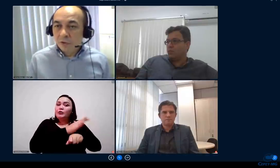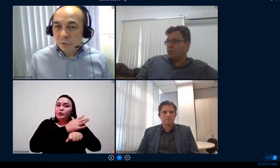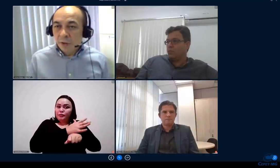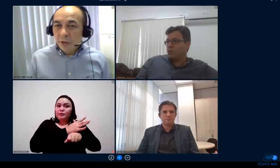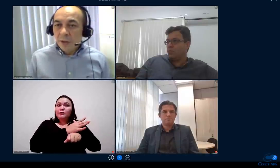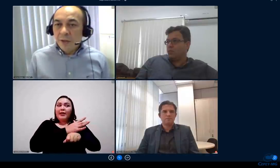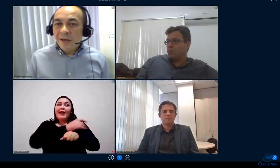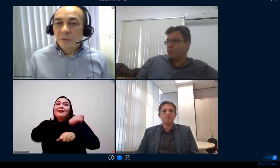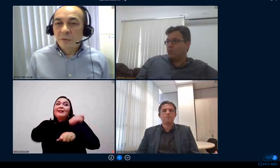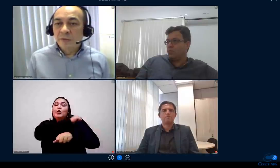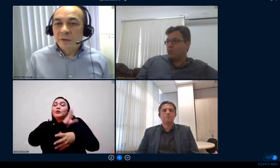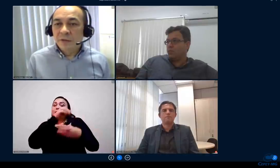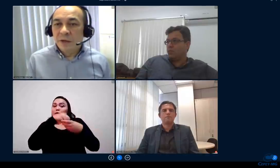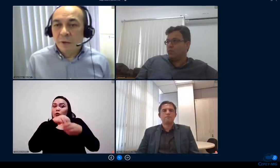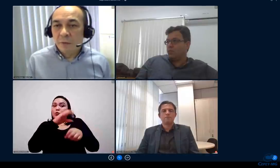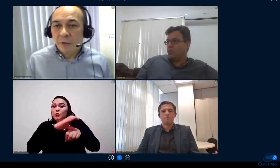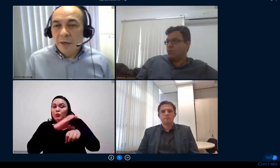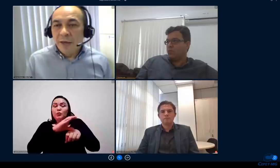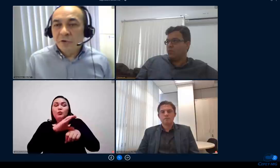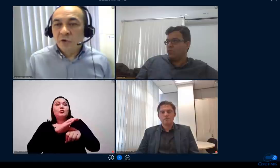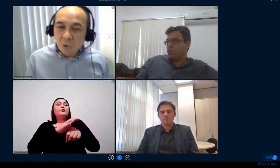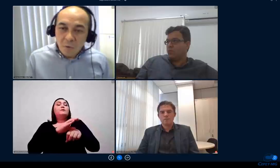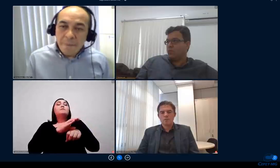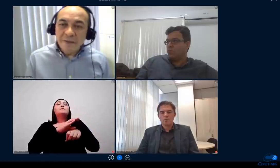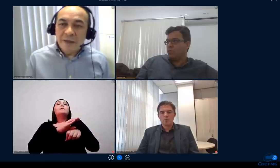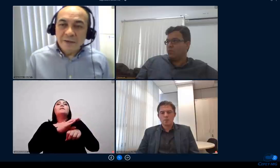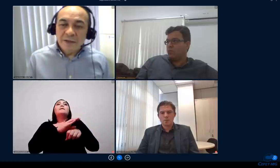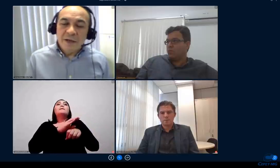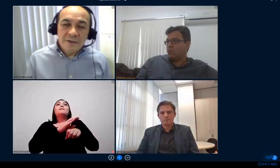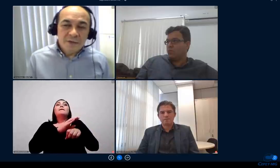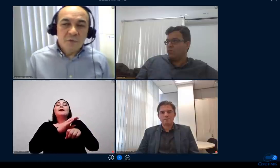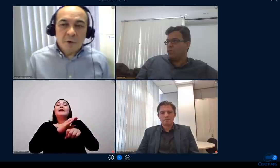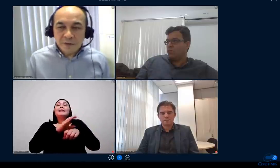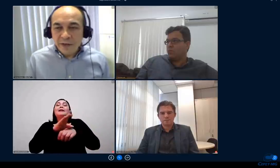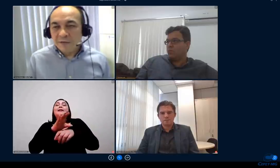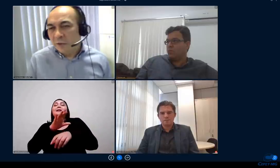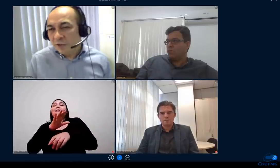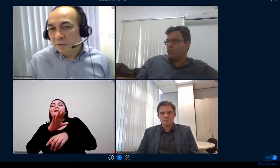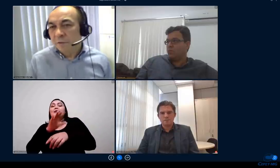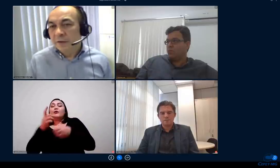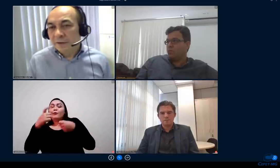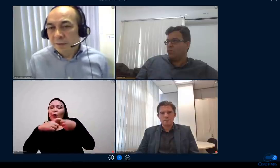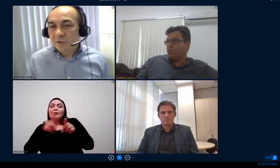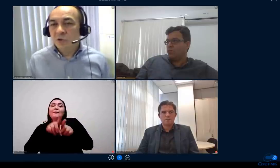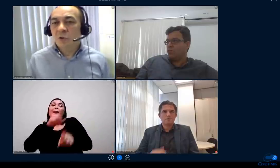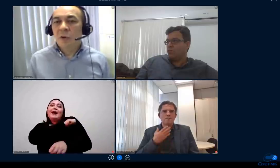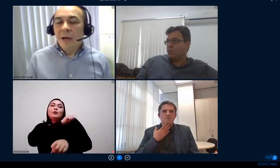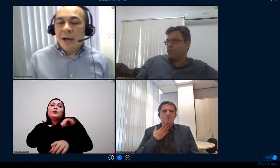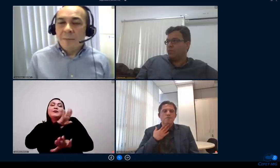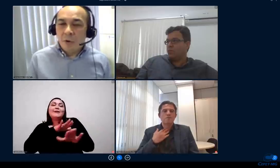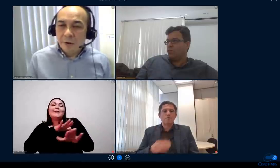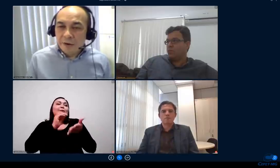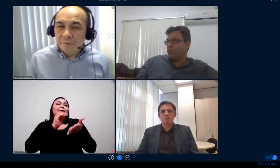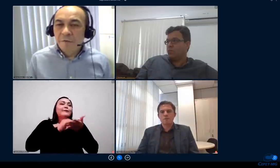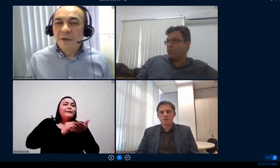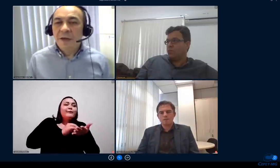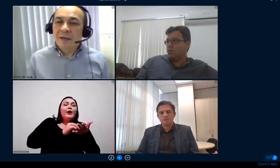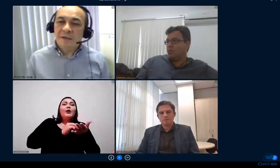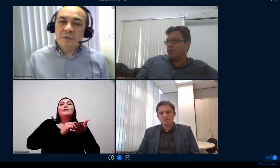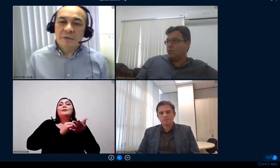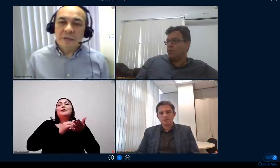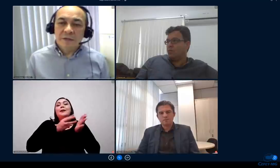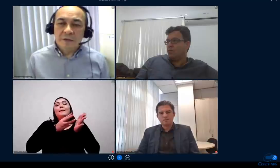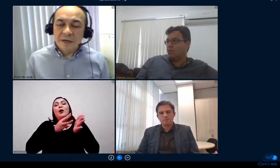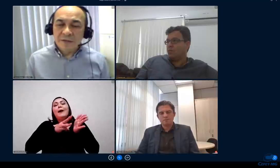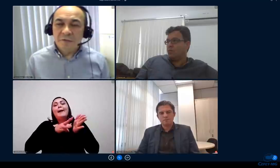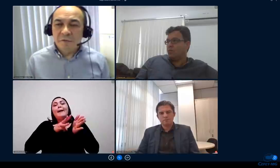de curso e alunos que estão só com pendência nesse processo então a gente flexibilizou a monografia a